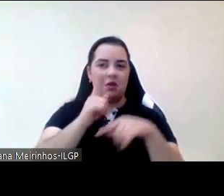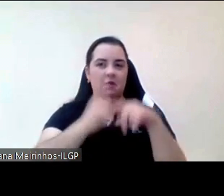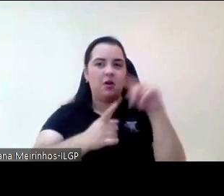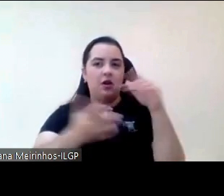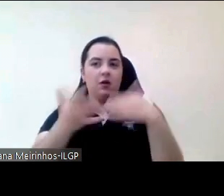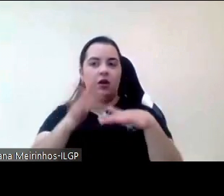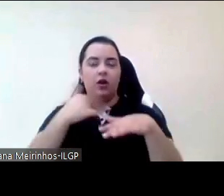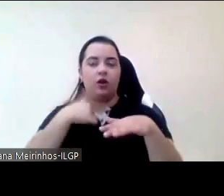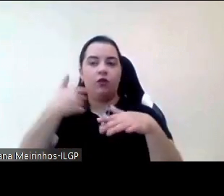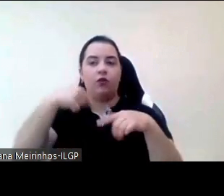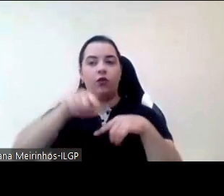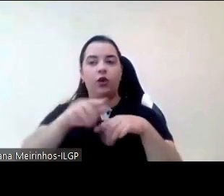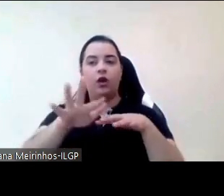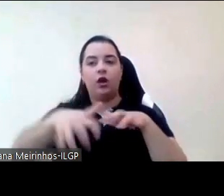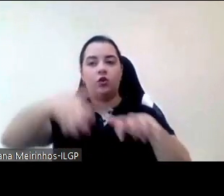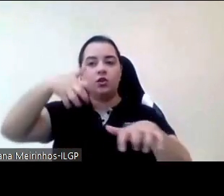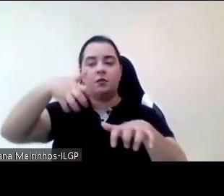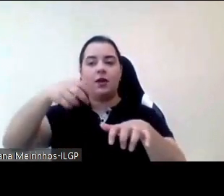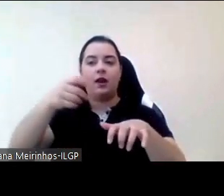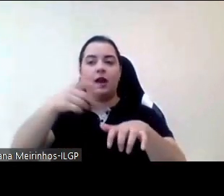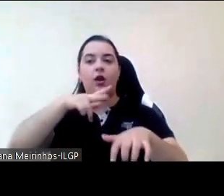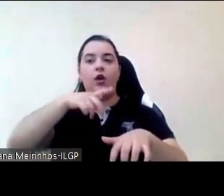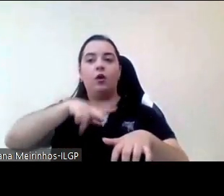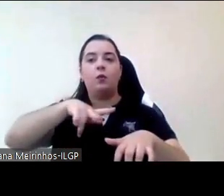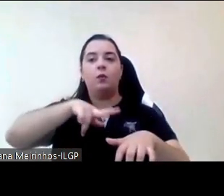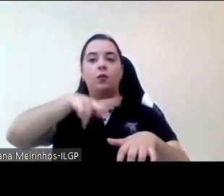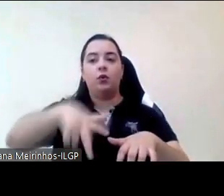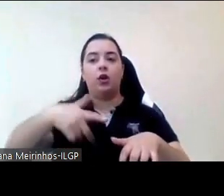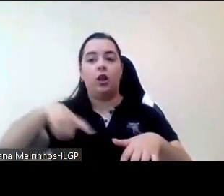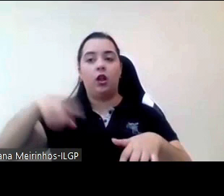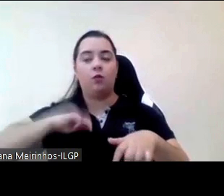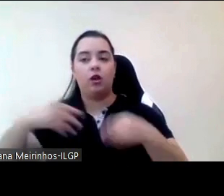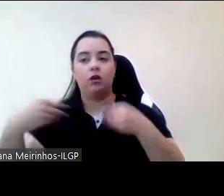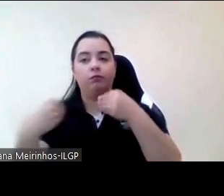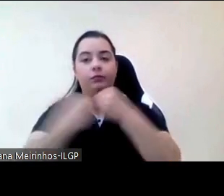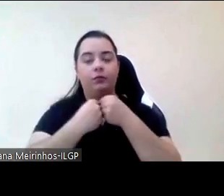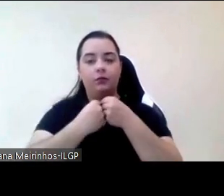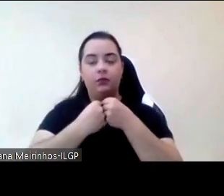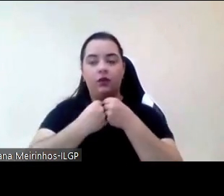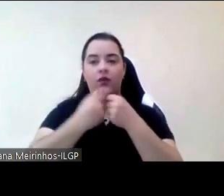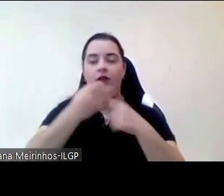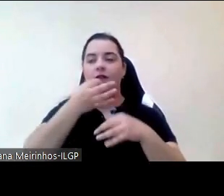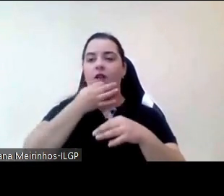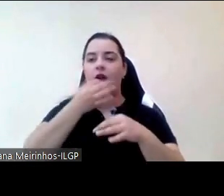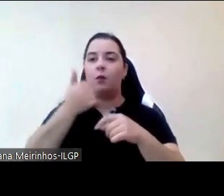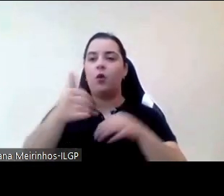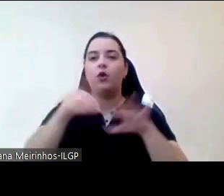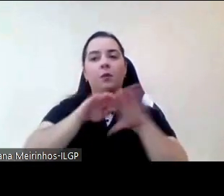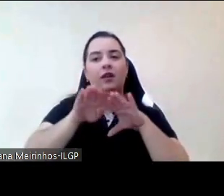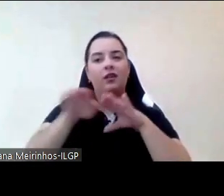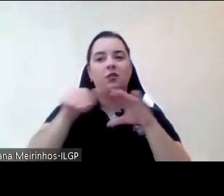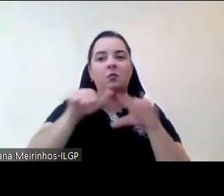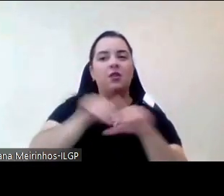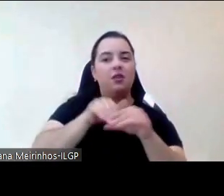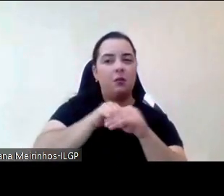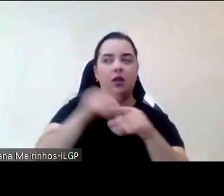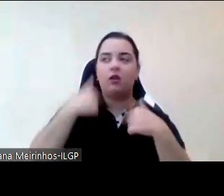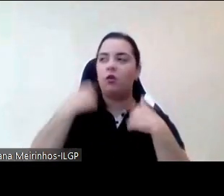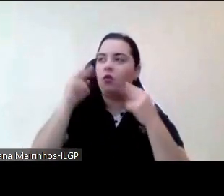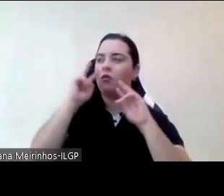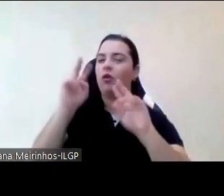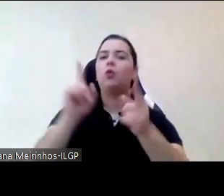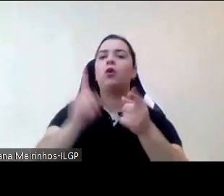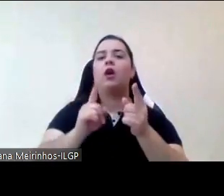democracia participativa e o que que eu observei observei que que muitas entidades